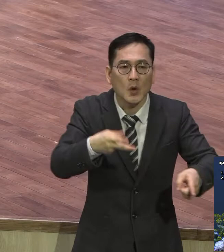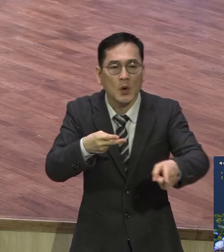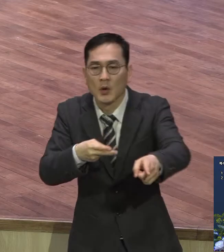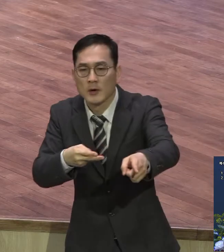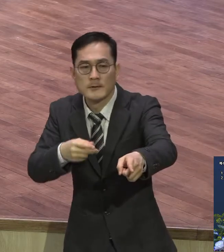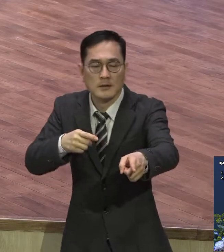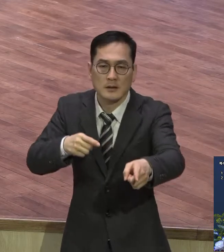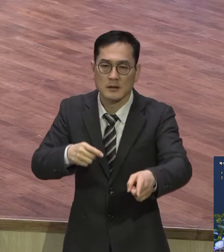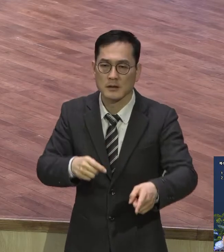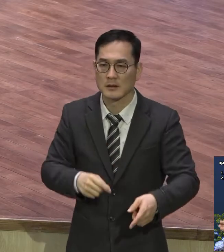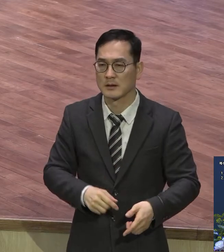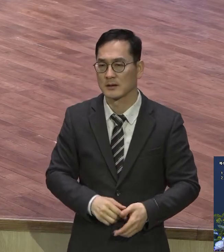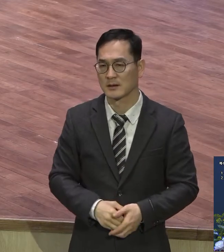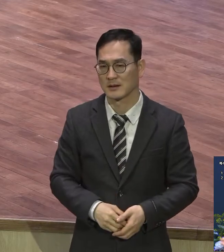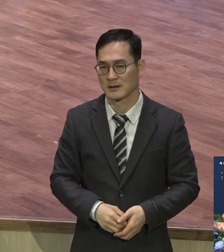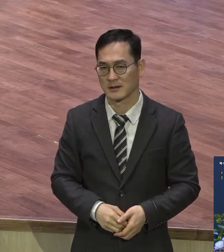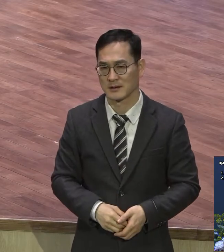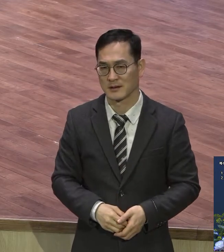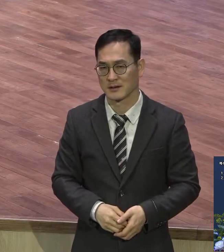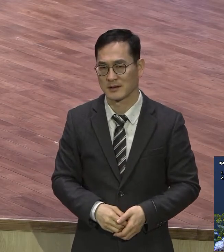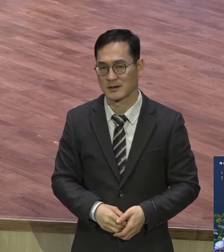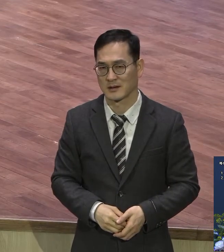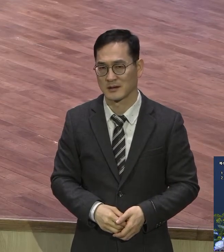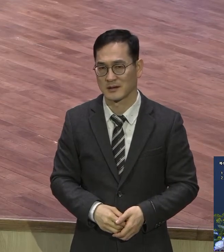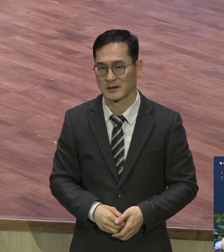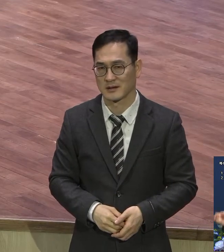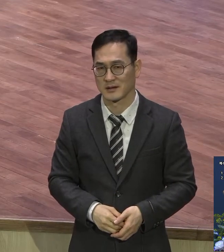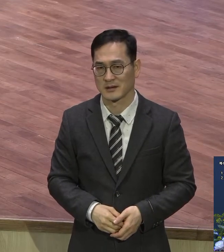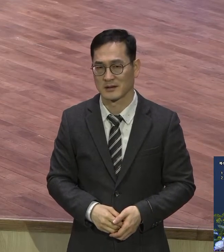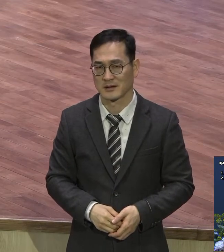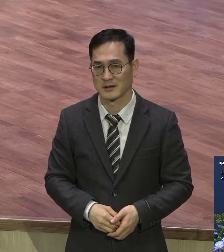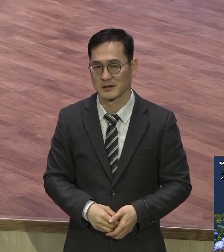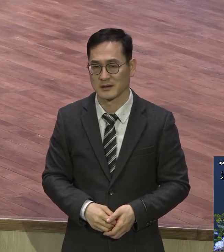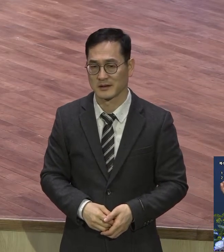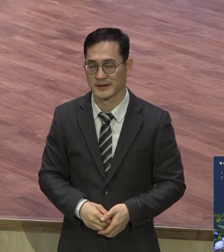막 교회 이런 이런 걸 너무로 그냥 시간 나무하고 안 하면 말고